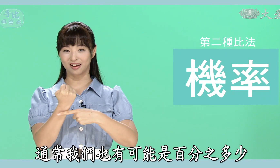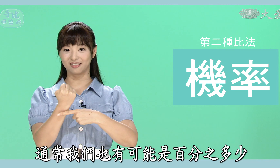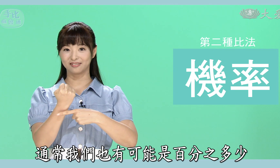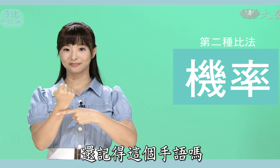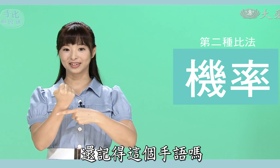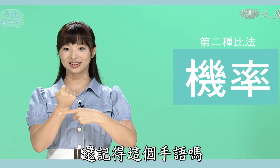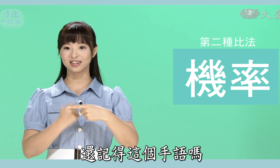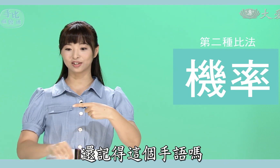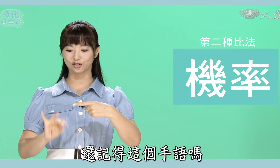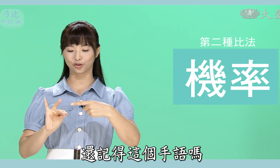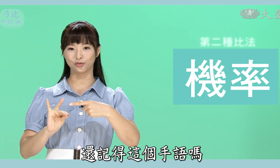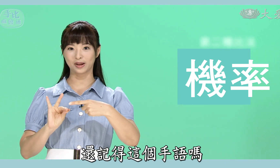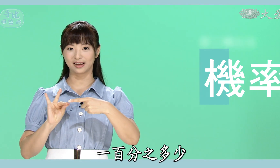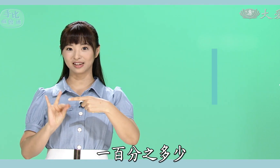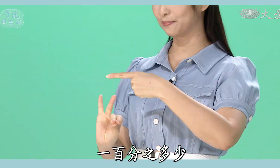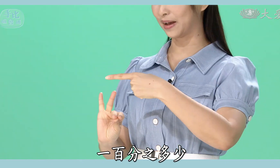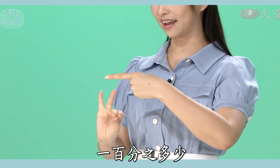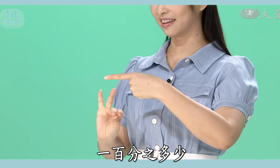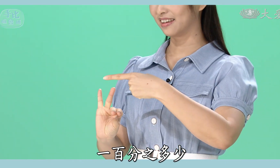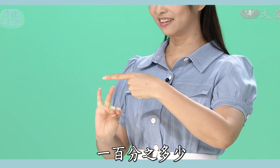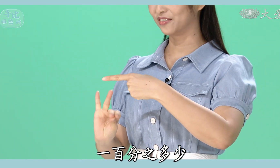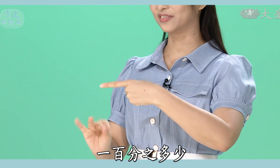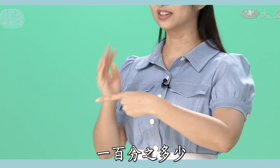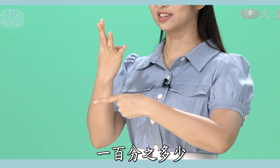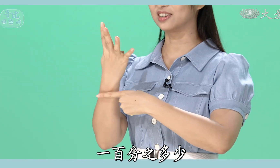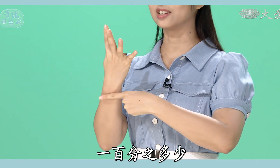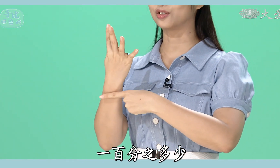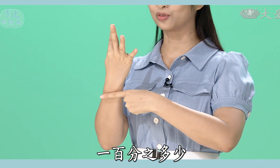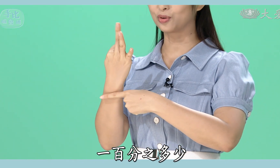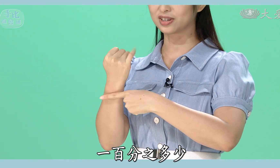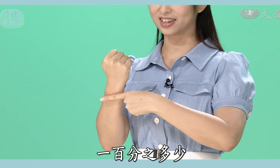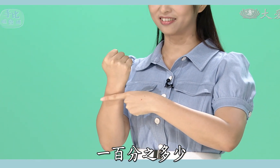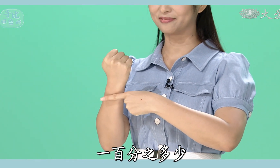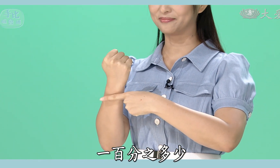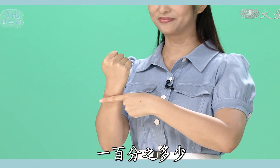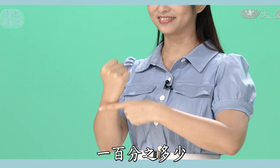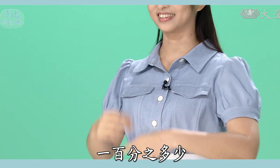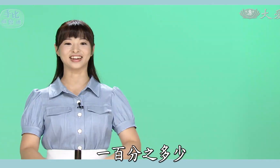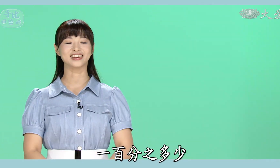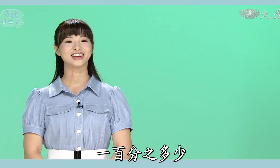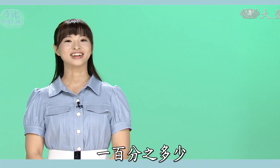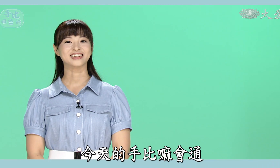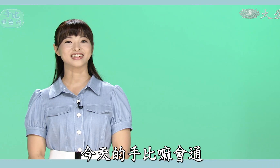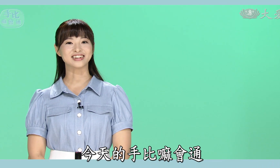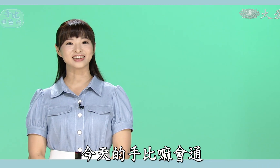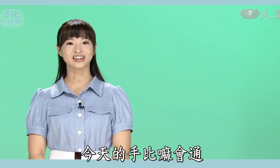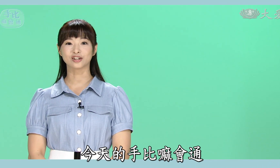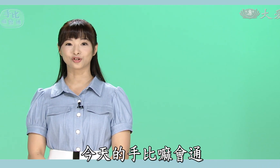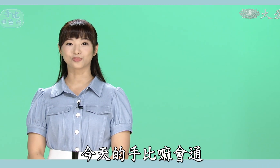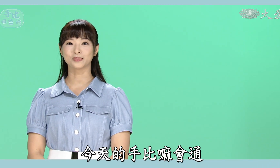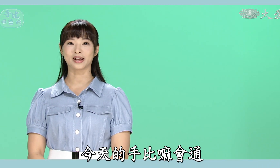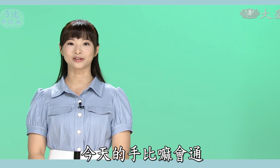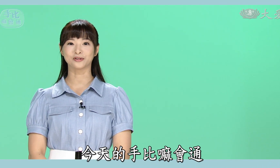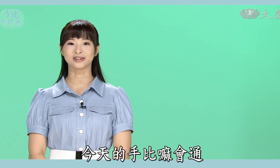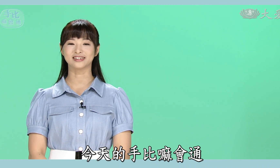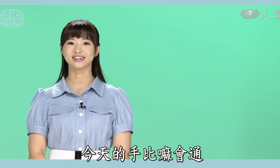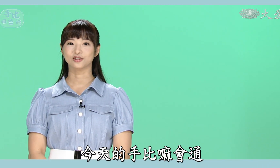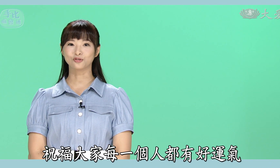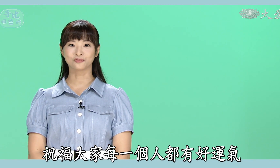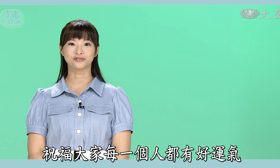还记得这个手语吗一百分之多少OK那今天的Chuby My Tongue祝福